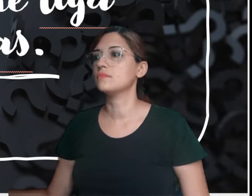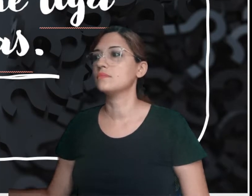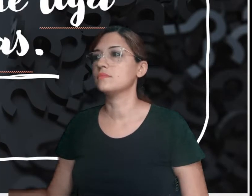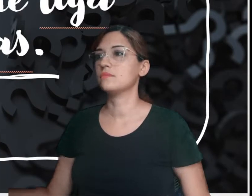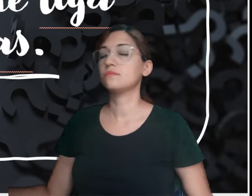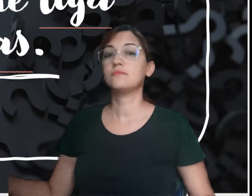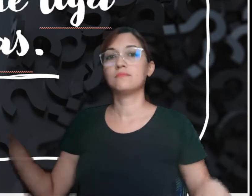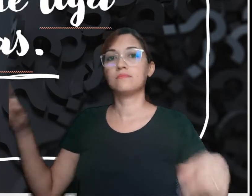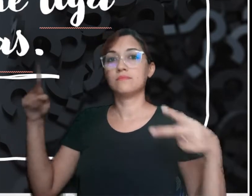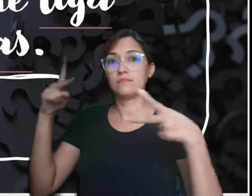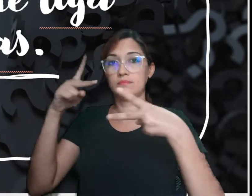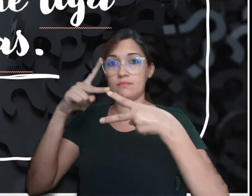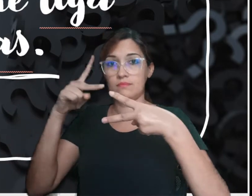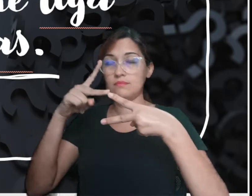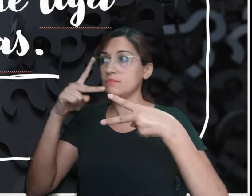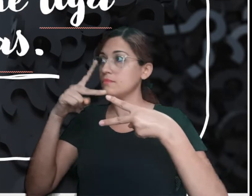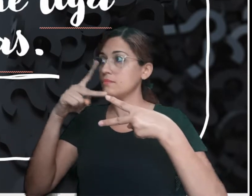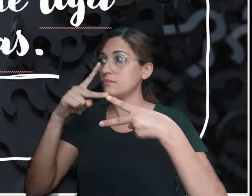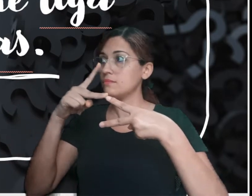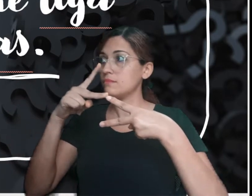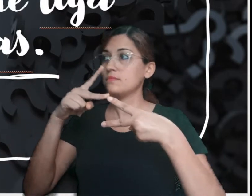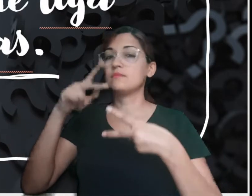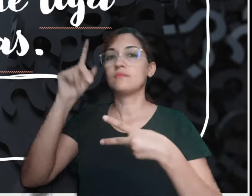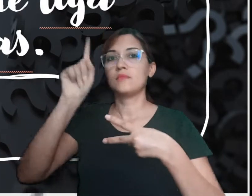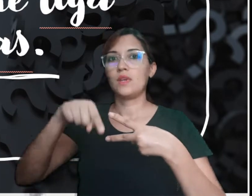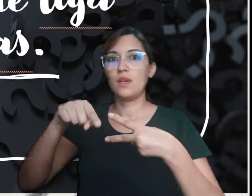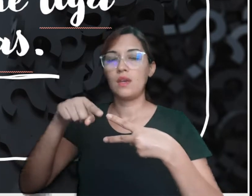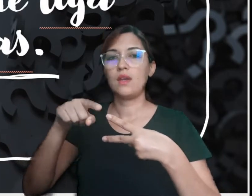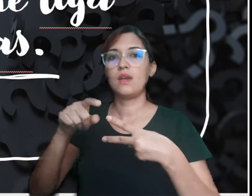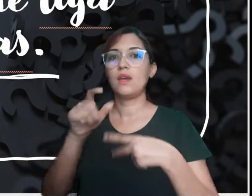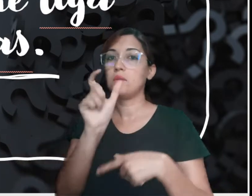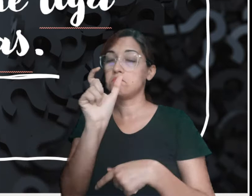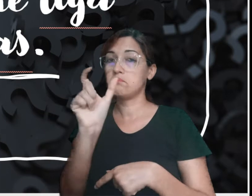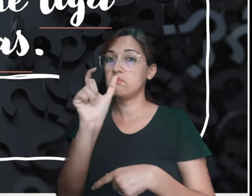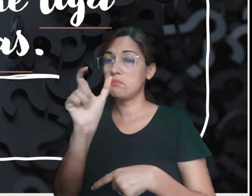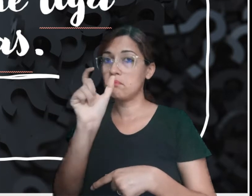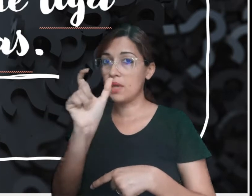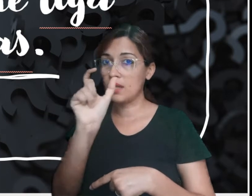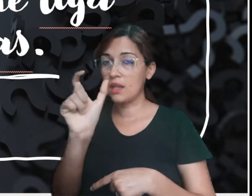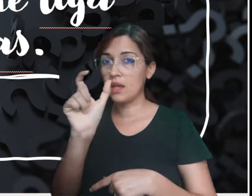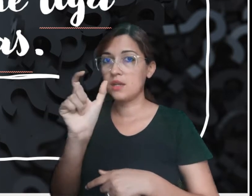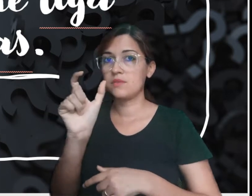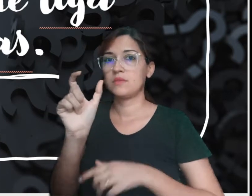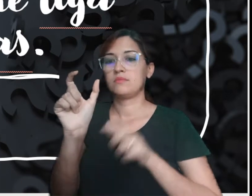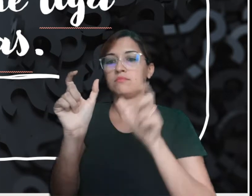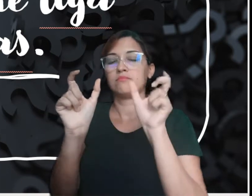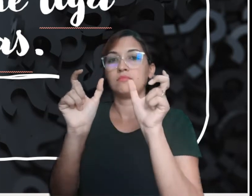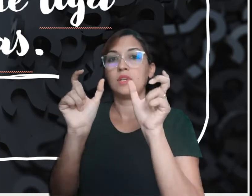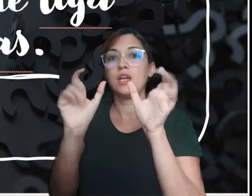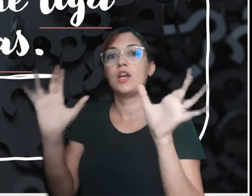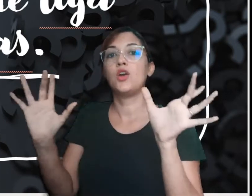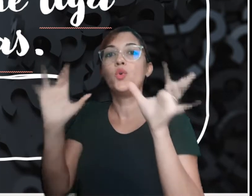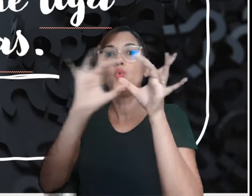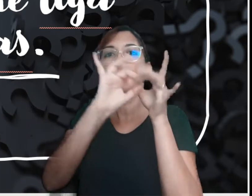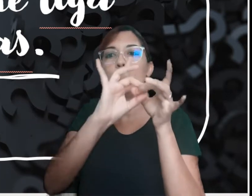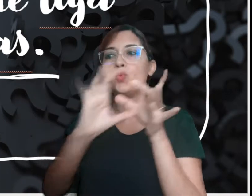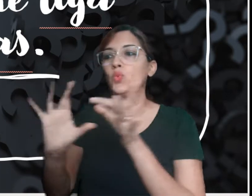Então, preposição é a palavra que liga palavras.